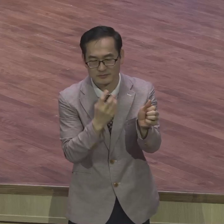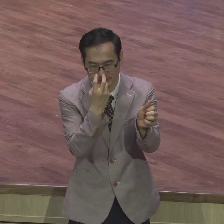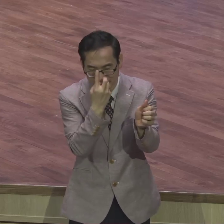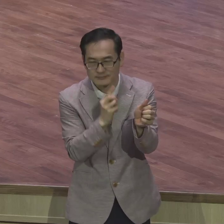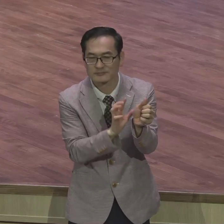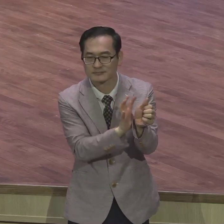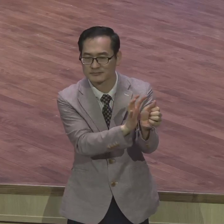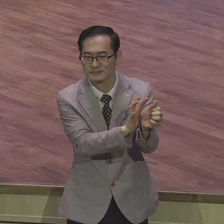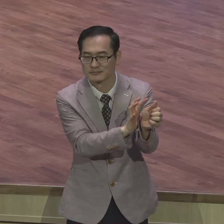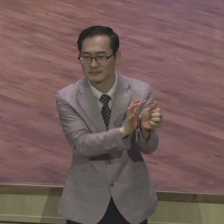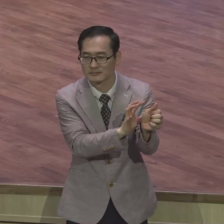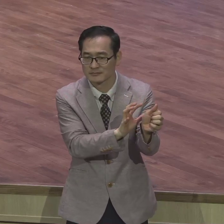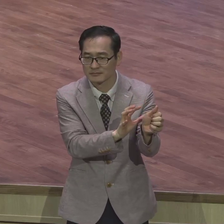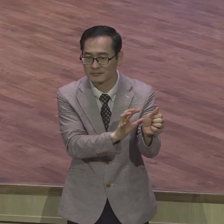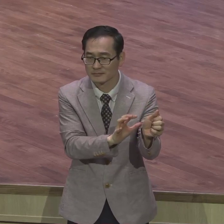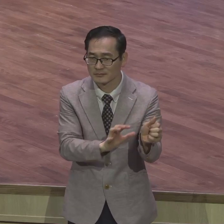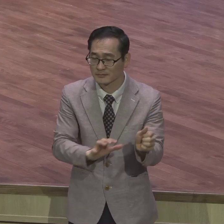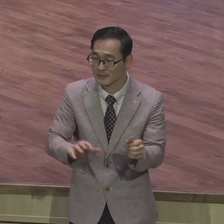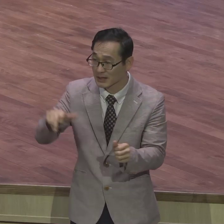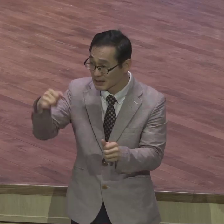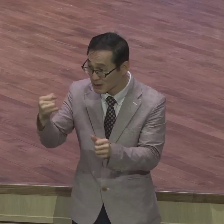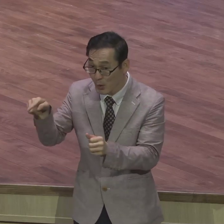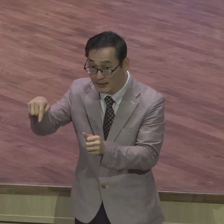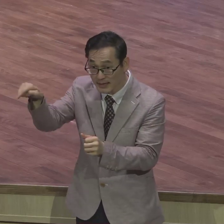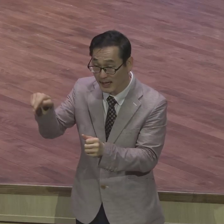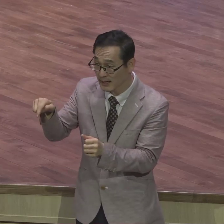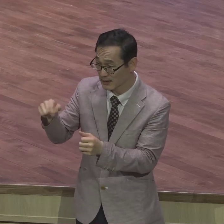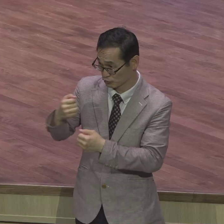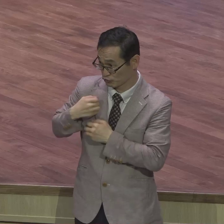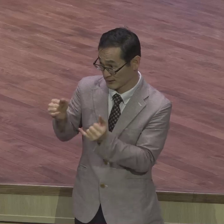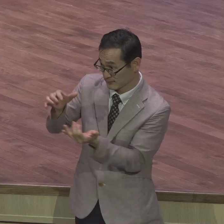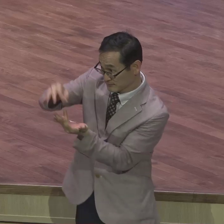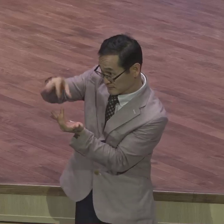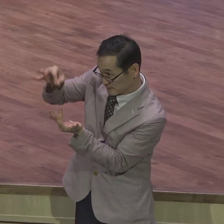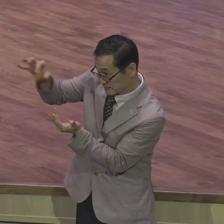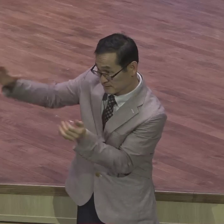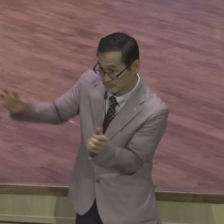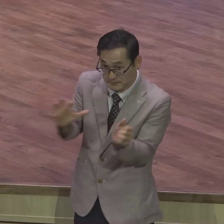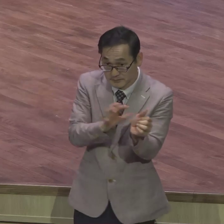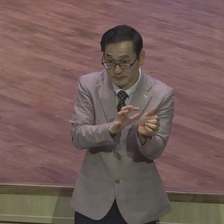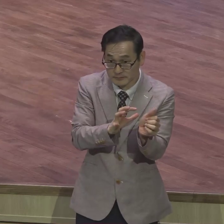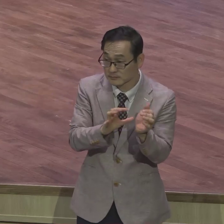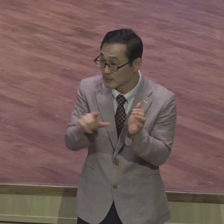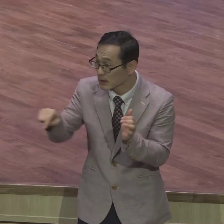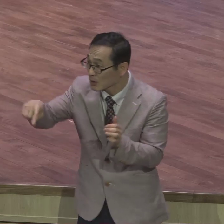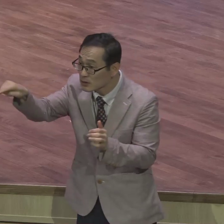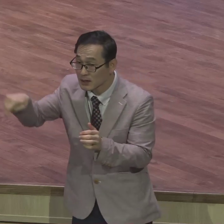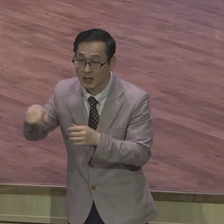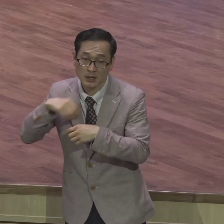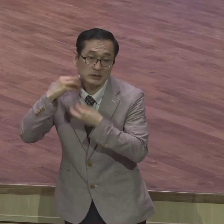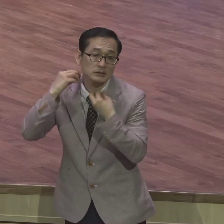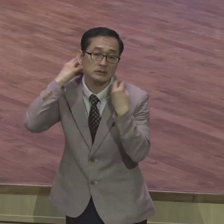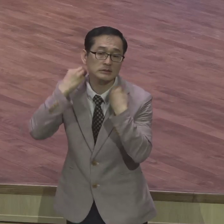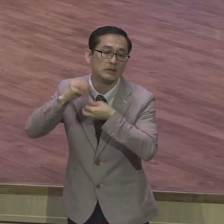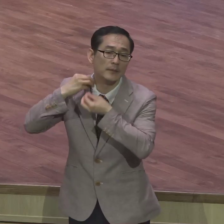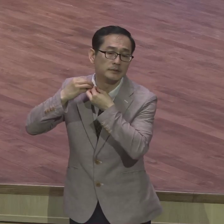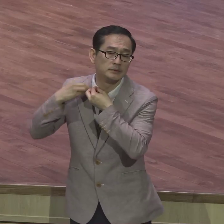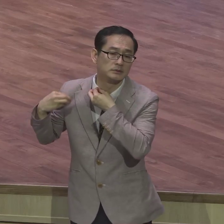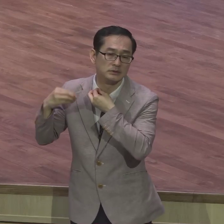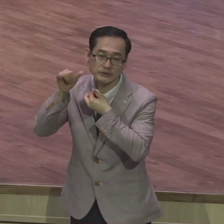용병으로 온 크로아티아 젊은 군인들의 목에 전부 스카프가 다 그렇게 매여져 있었어요